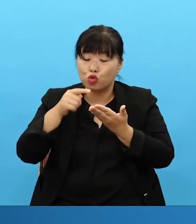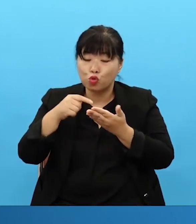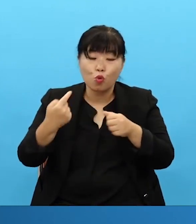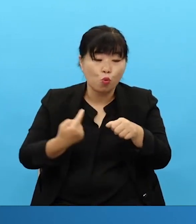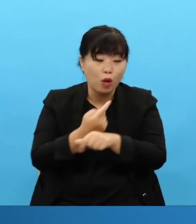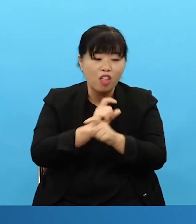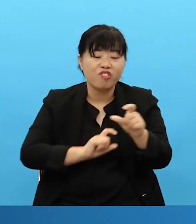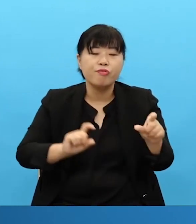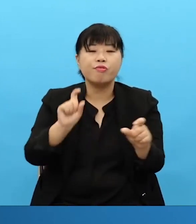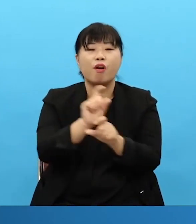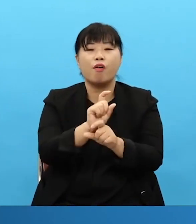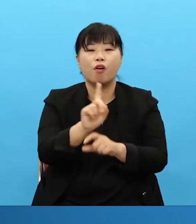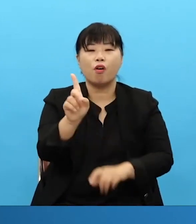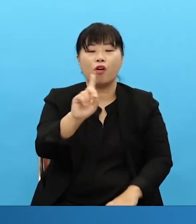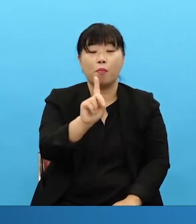throne is from the throne.